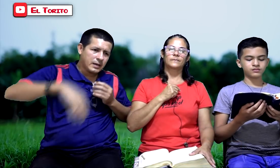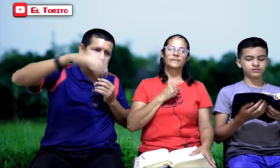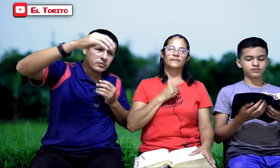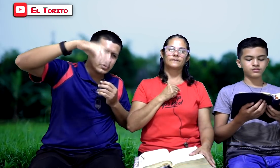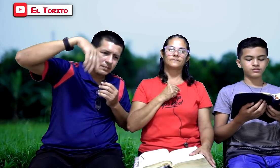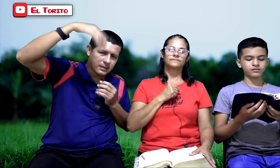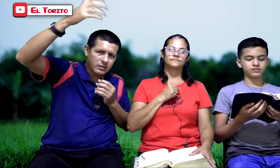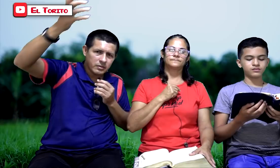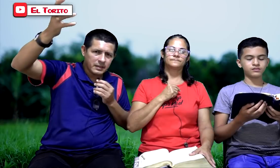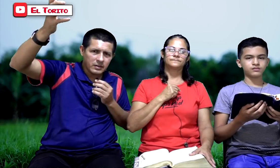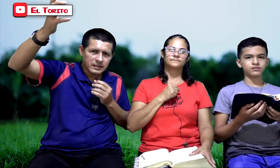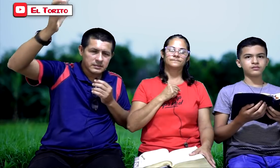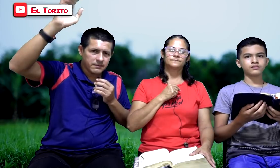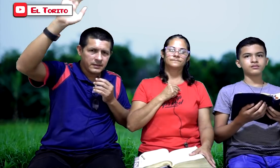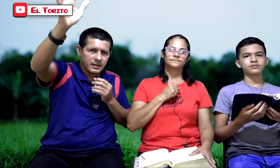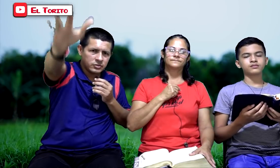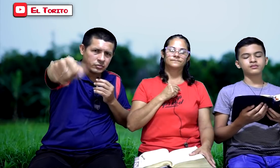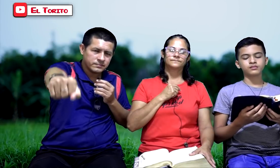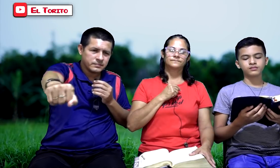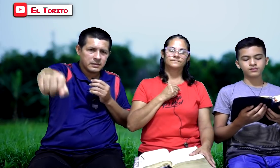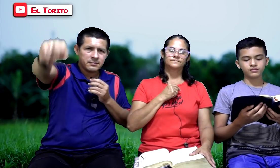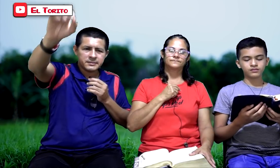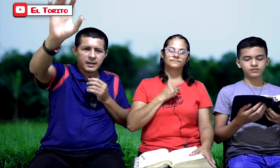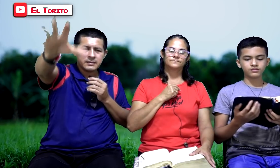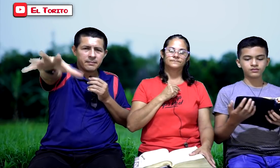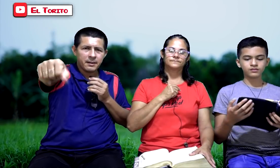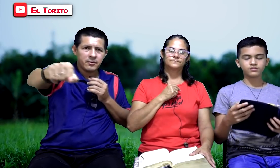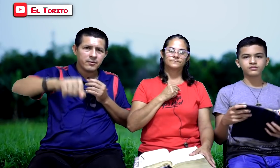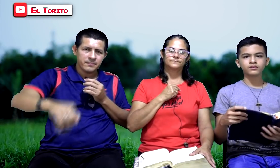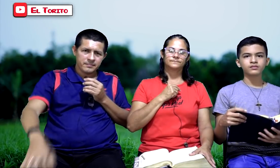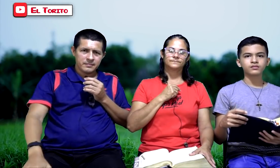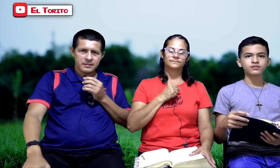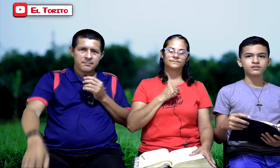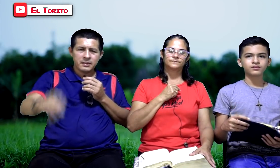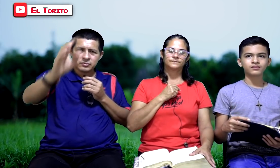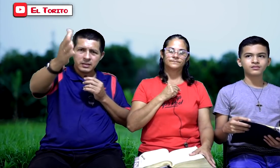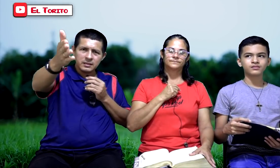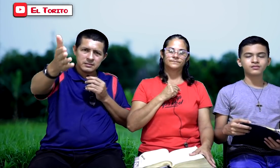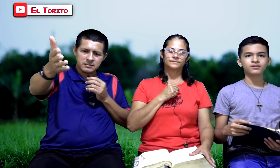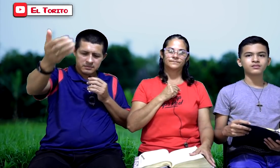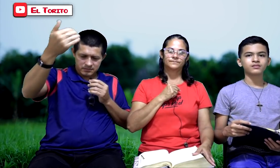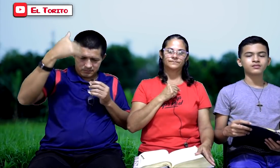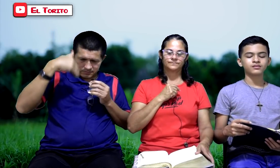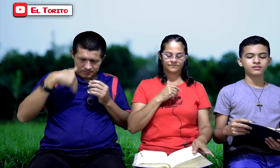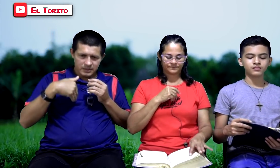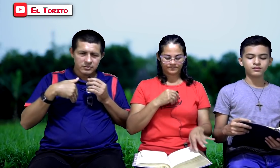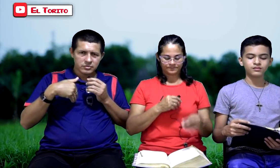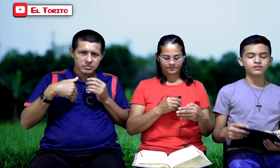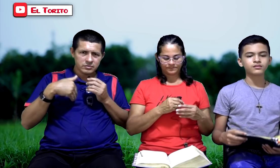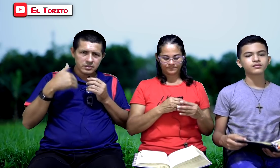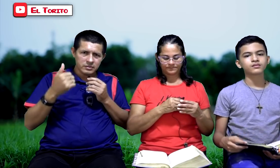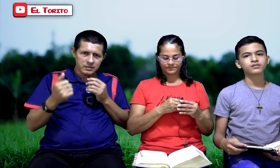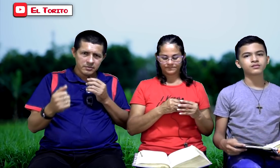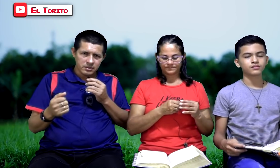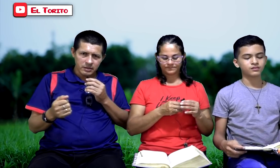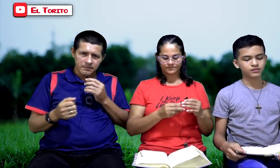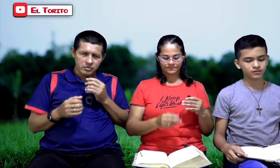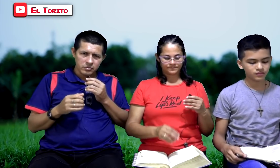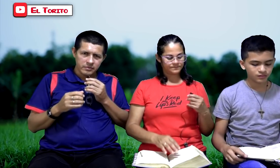darla a conocer para que lo demás lo alcance. Finalizo. Mensaje de San Pablo. Para ustedes. Para nosotros. Segunda de Timoteo, capítulo 2,